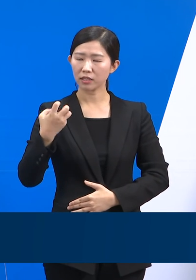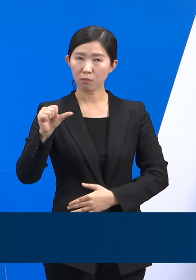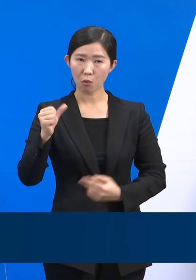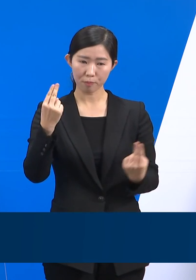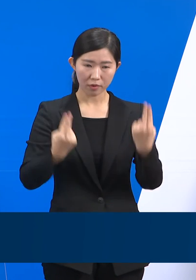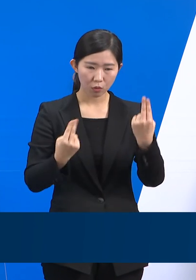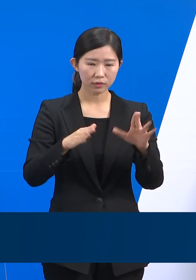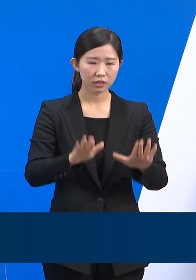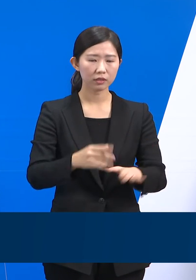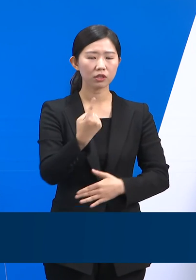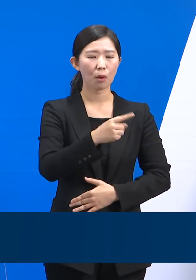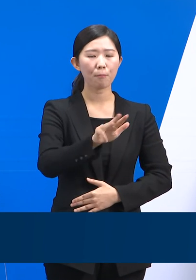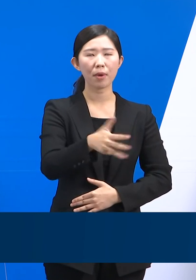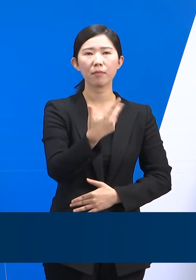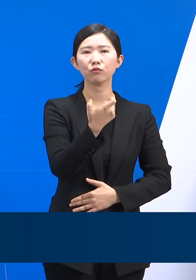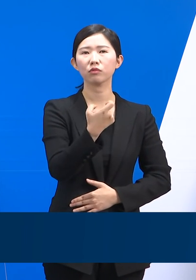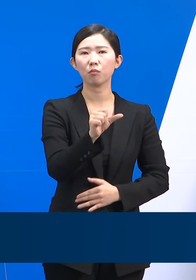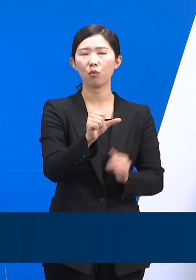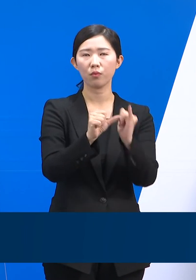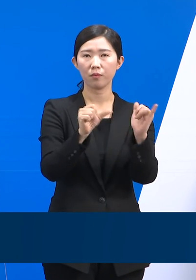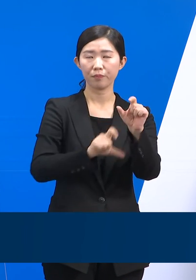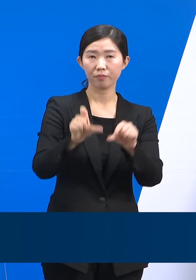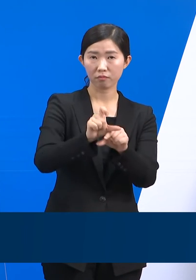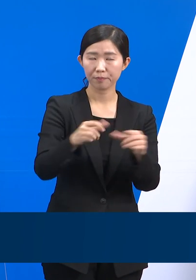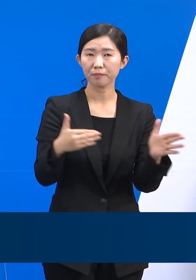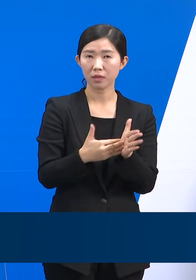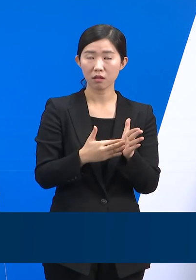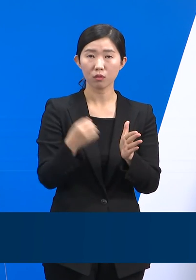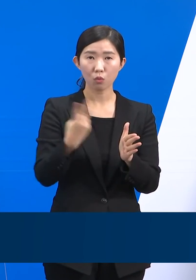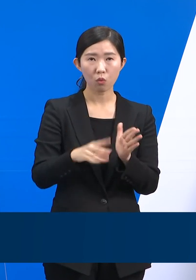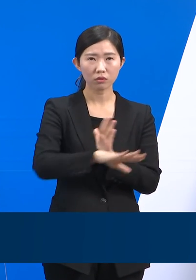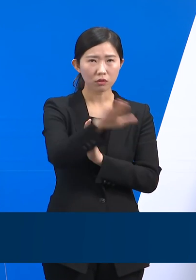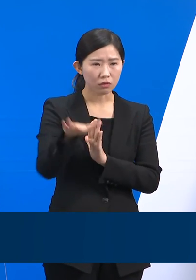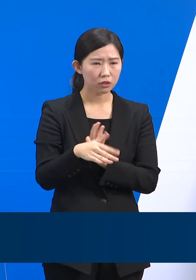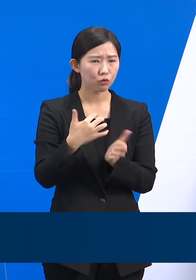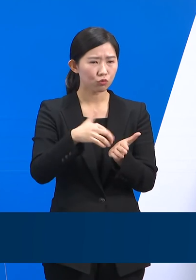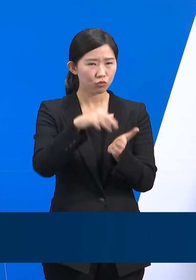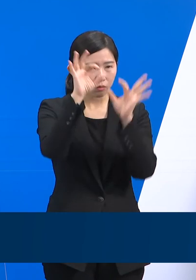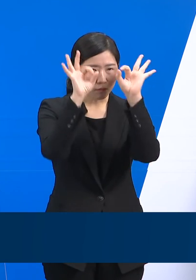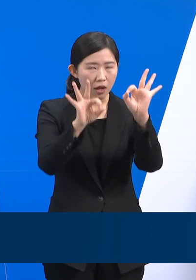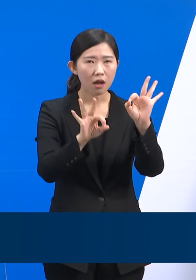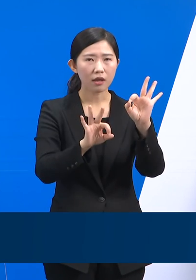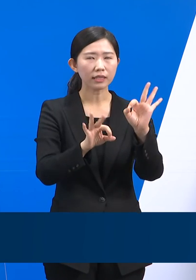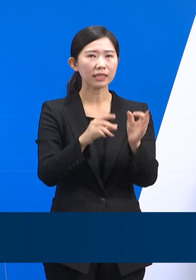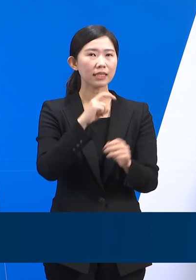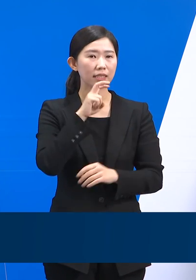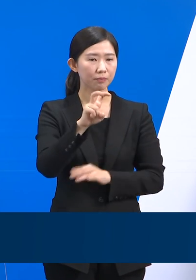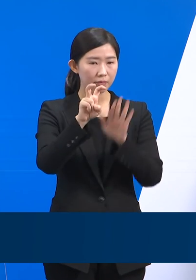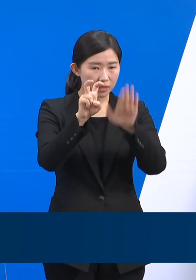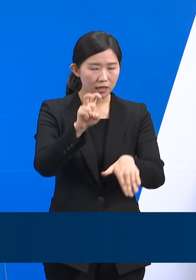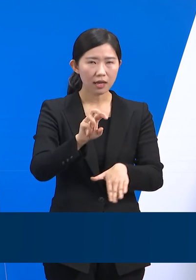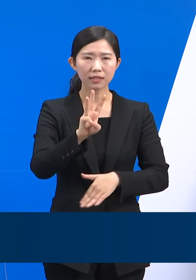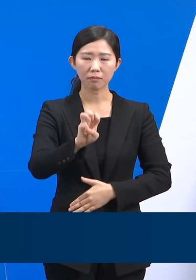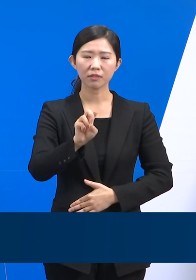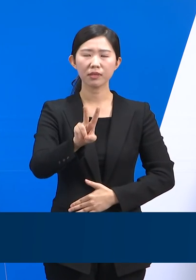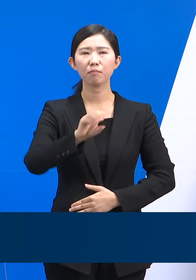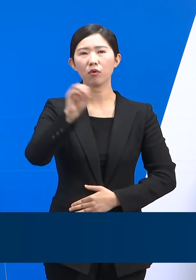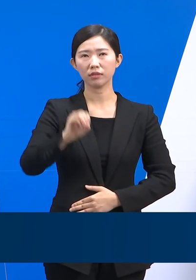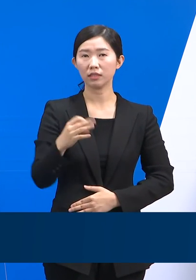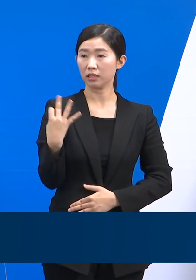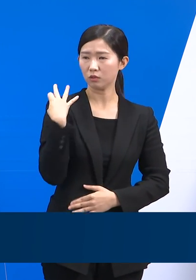,865명 증가한 수치이며 전체 확진자에 차지하는 비율은 32%로 전주와 동일합니다.